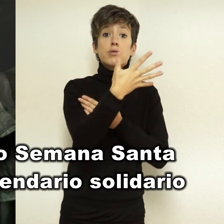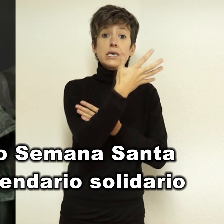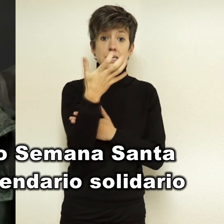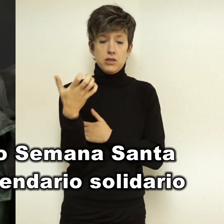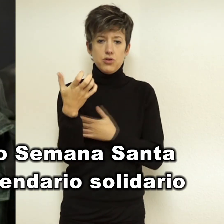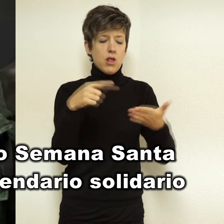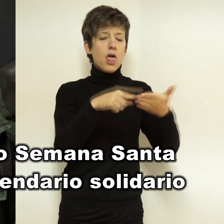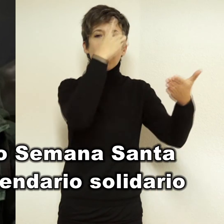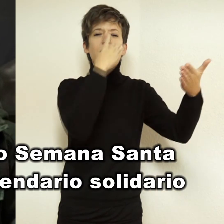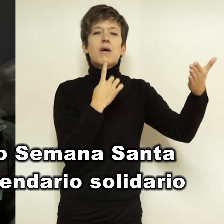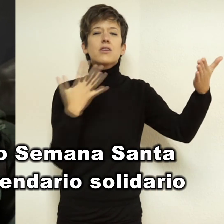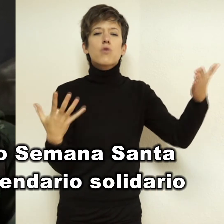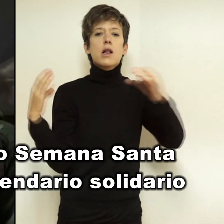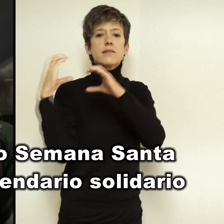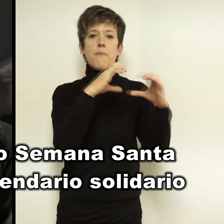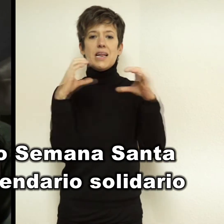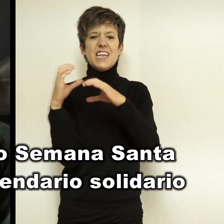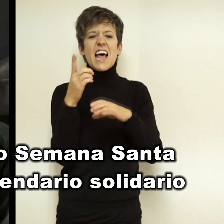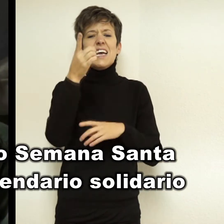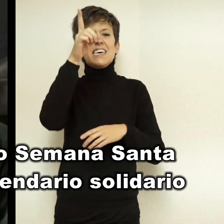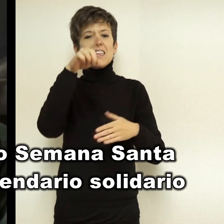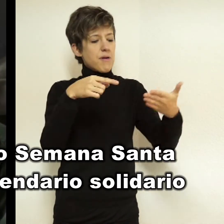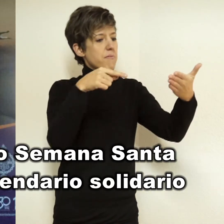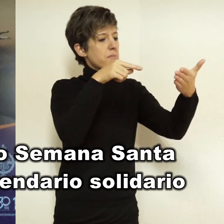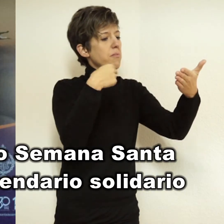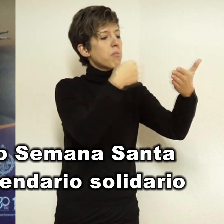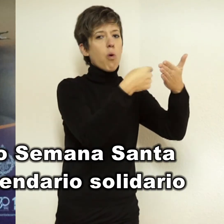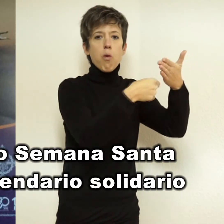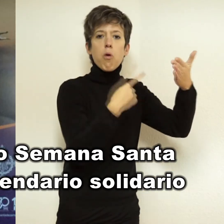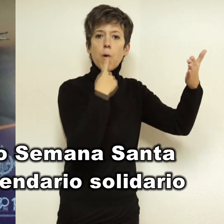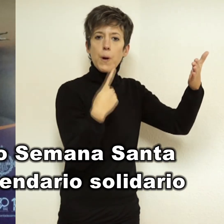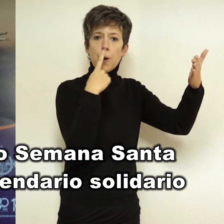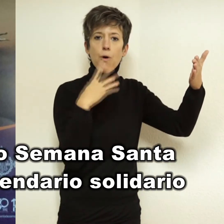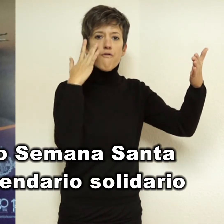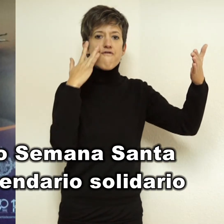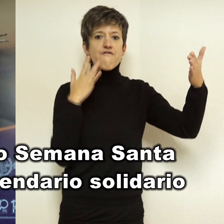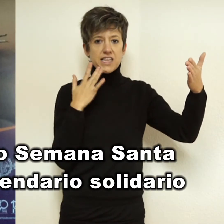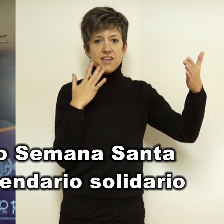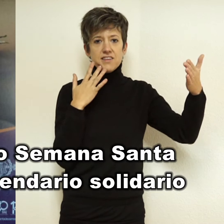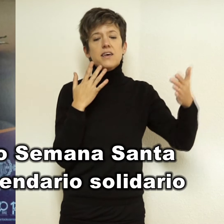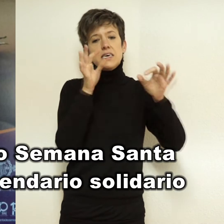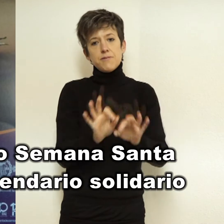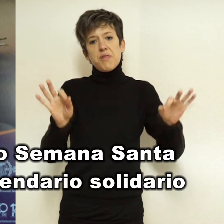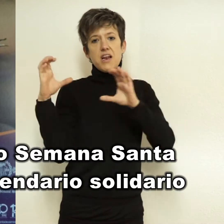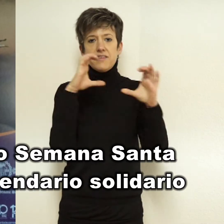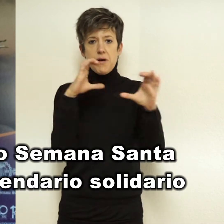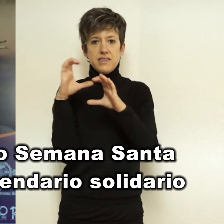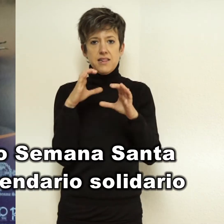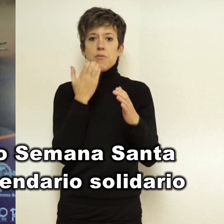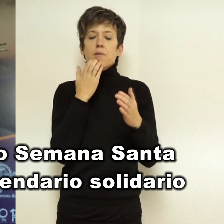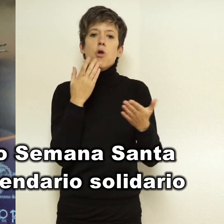con distintas imágenes de la pasión zamorana, quienes figuran las tres efemérides que celebra el órgano de cofradías en 2014,